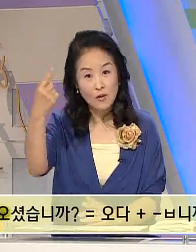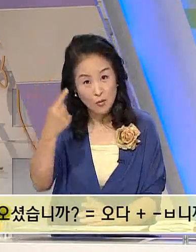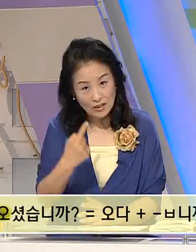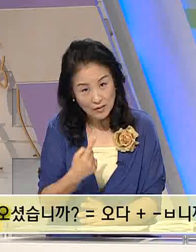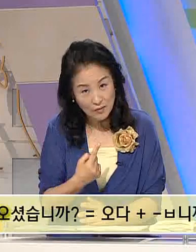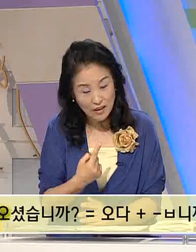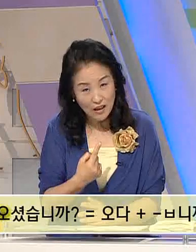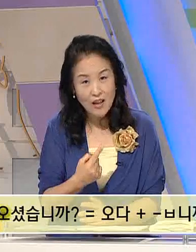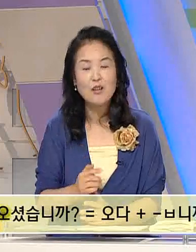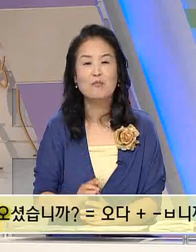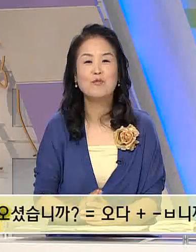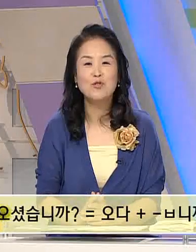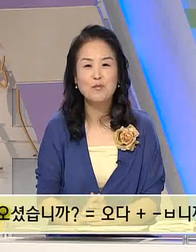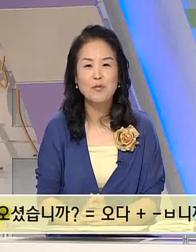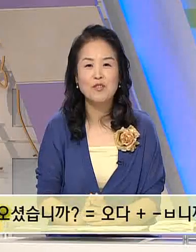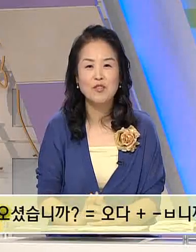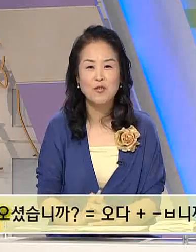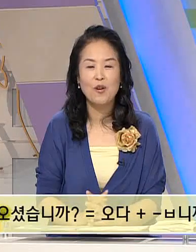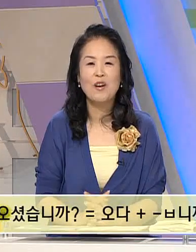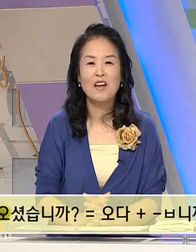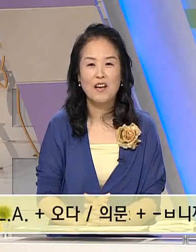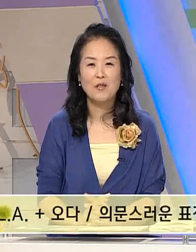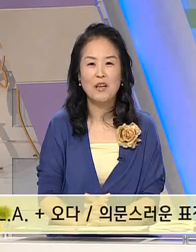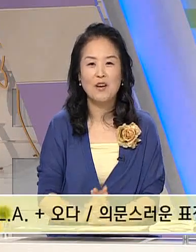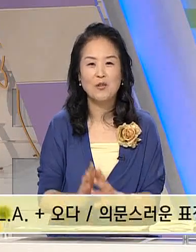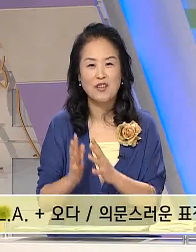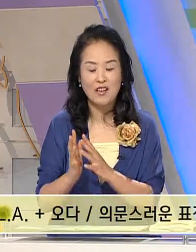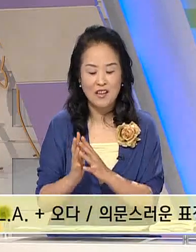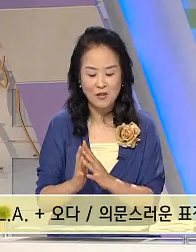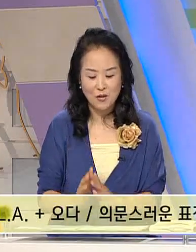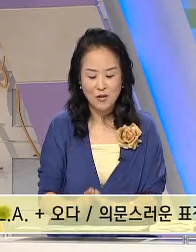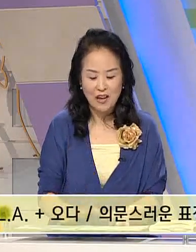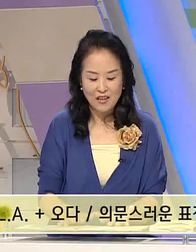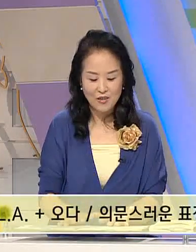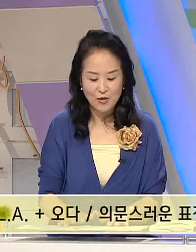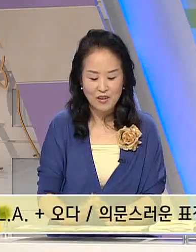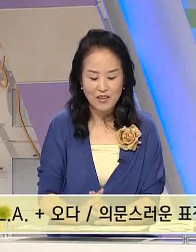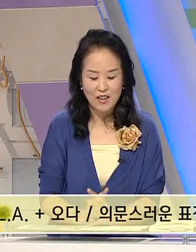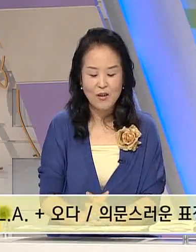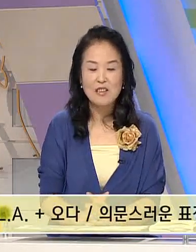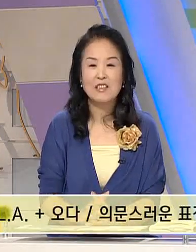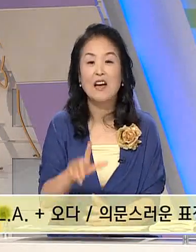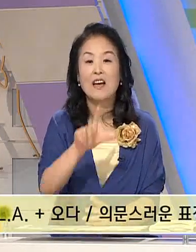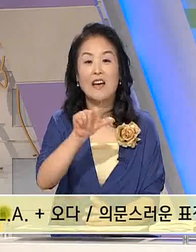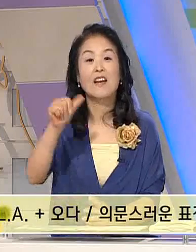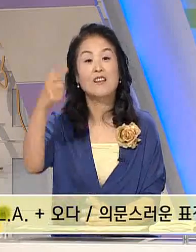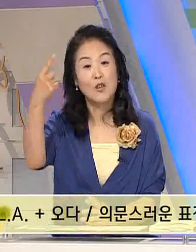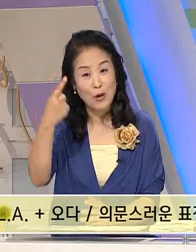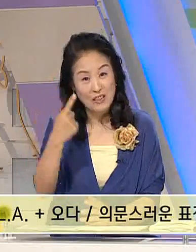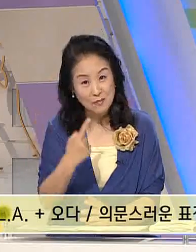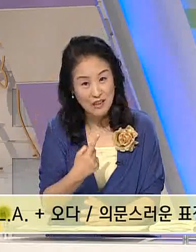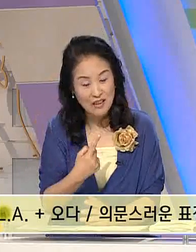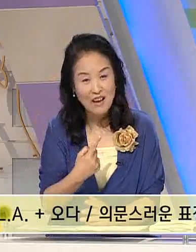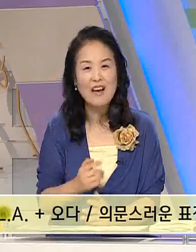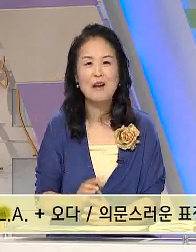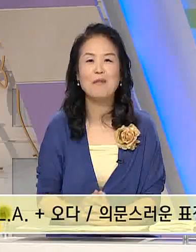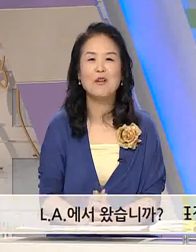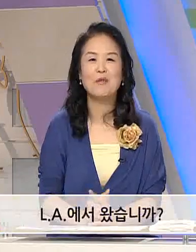왔습니까? 묻는 표정으로 해도 된다고 저희가 계속 알려드리고 있는데요. 자 LA에서 왔습니까? 한 번 더